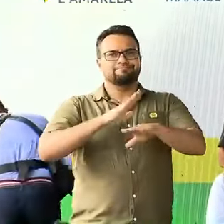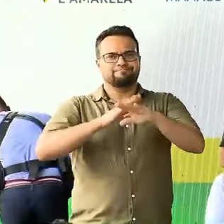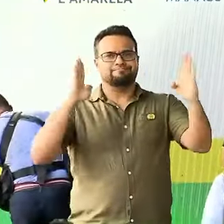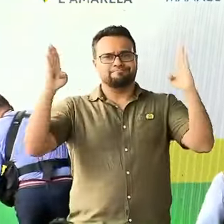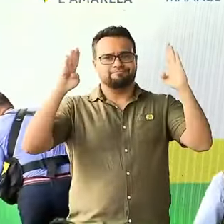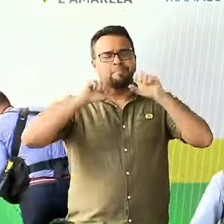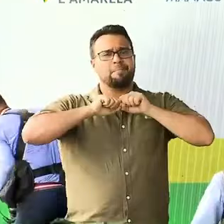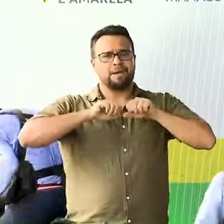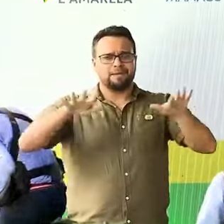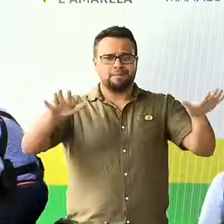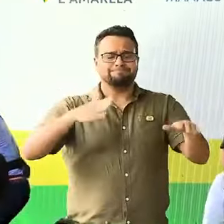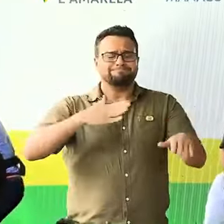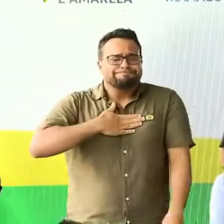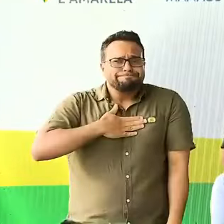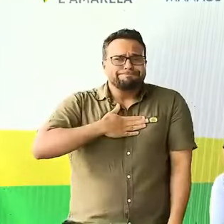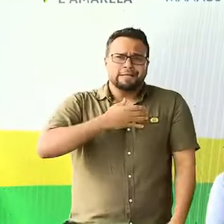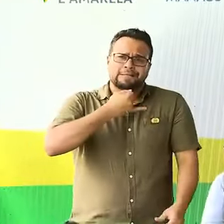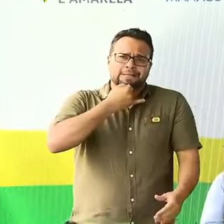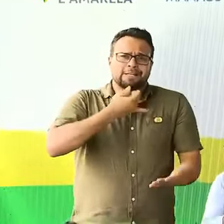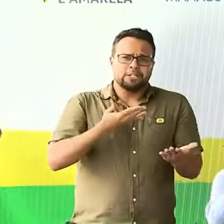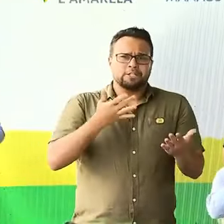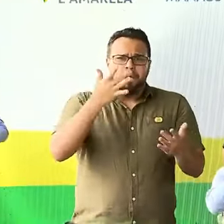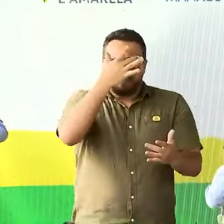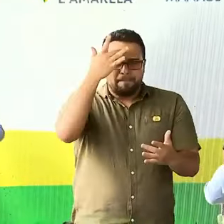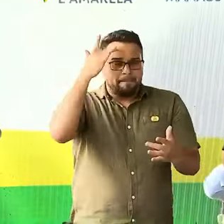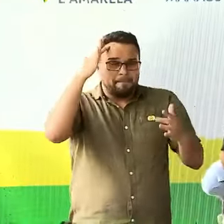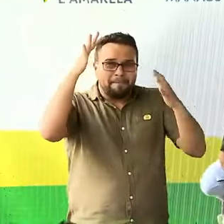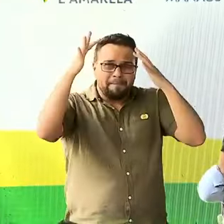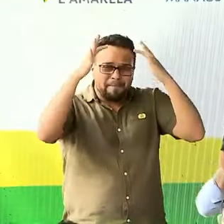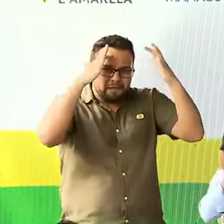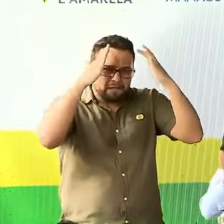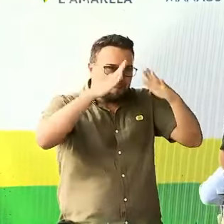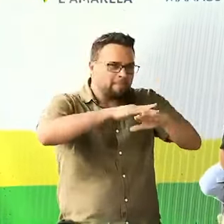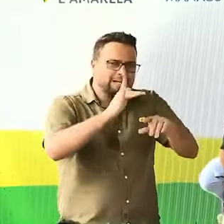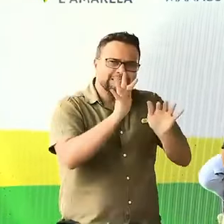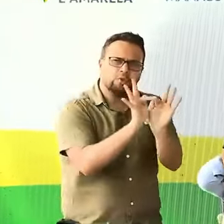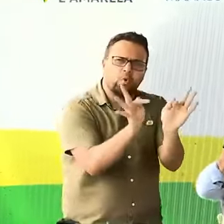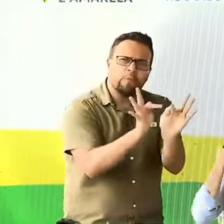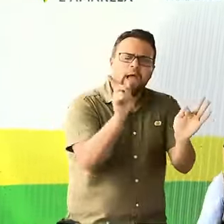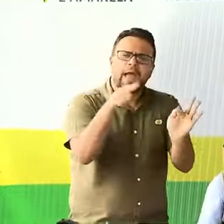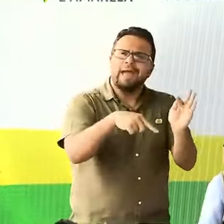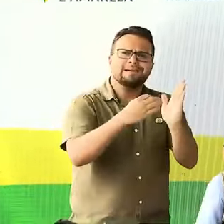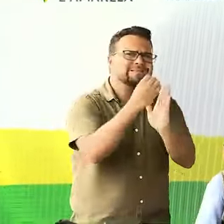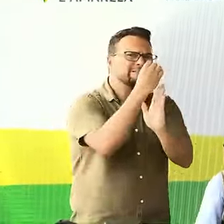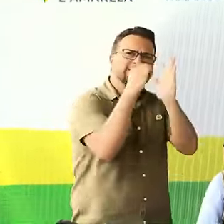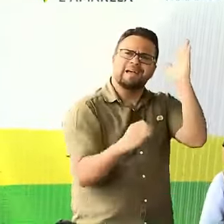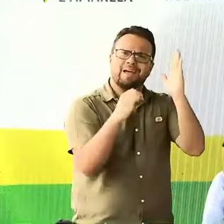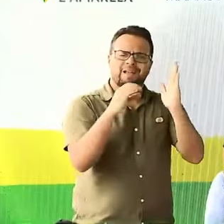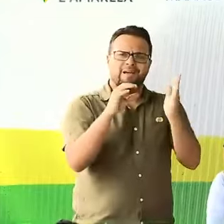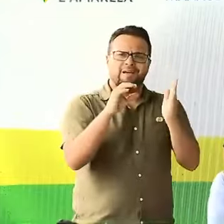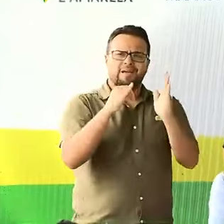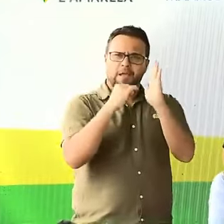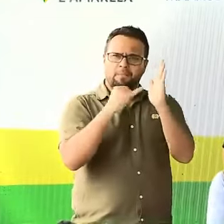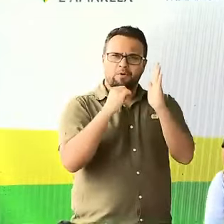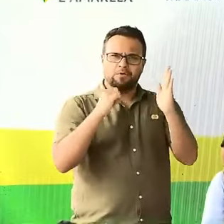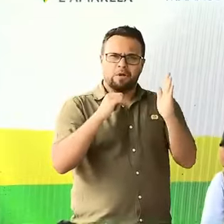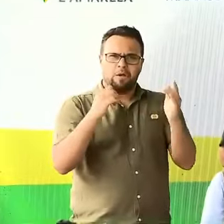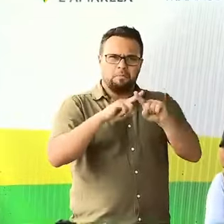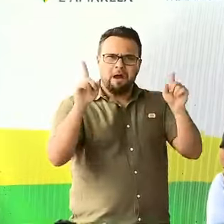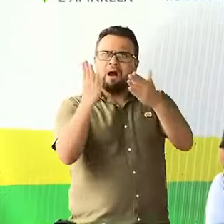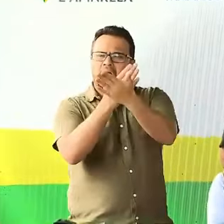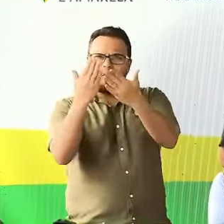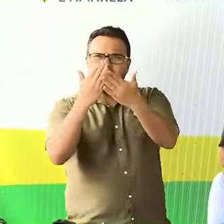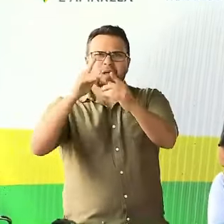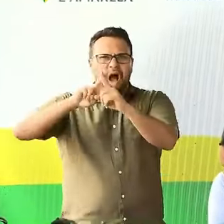lamentável isso. Pensar nos mais humildes é zerar impostos, não aumentar impostos e fazer com que,